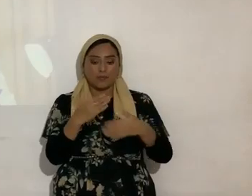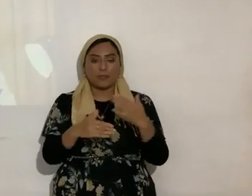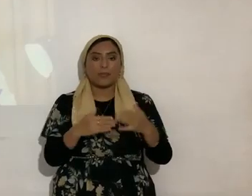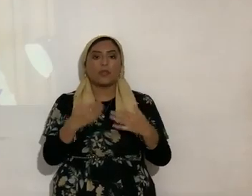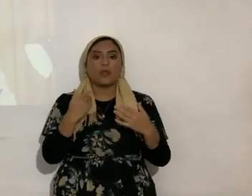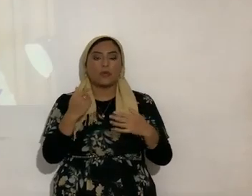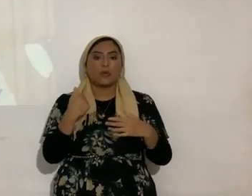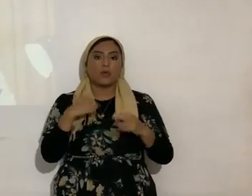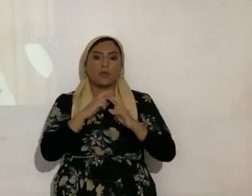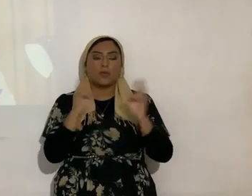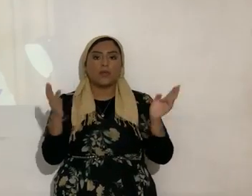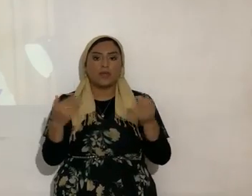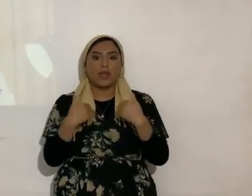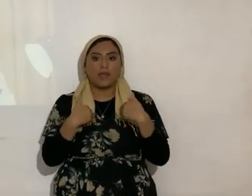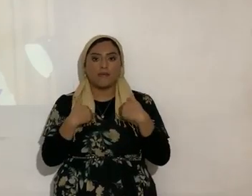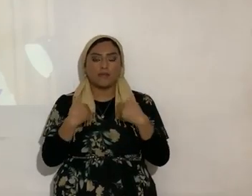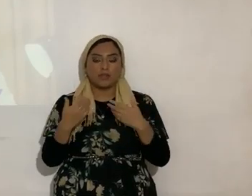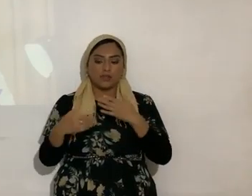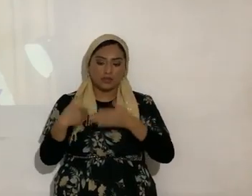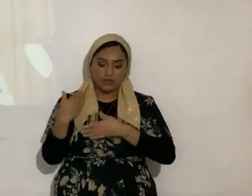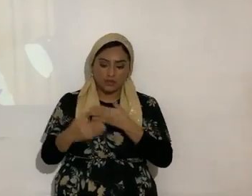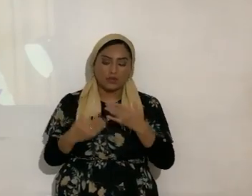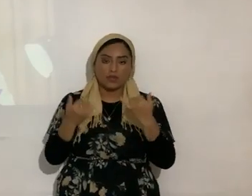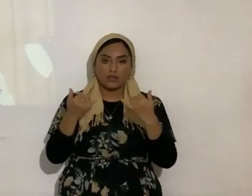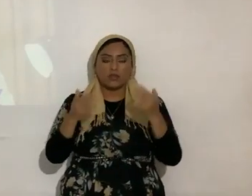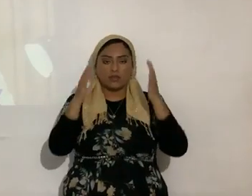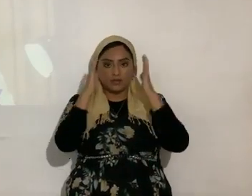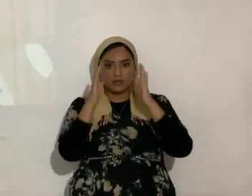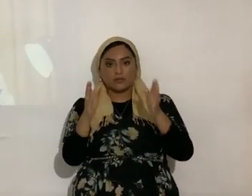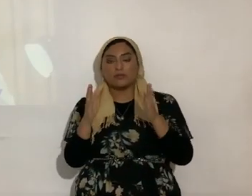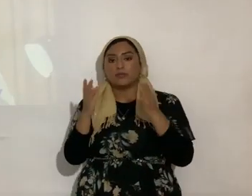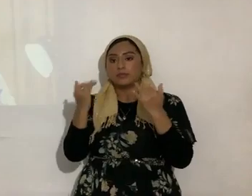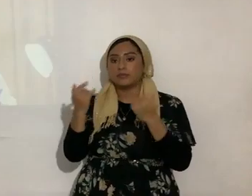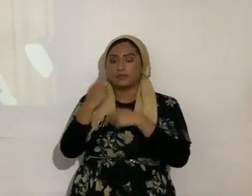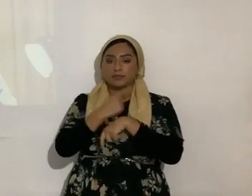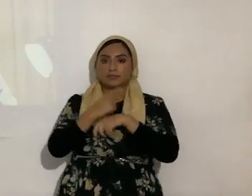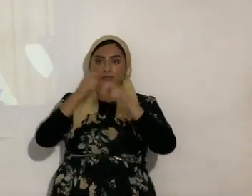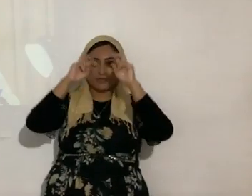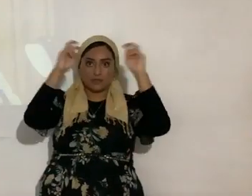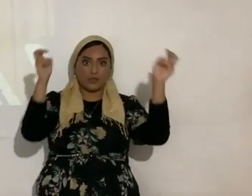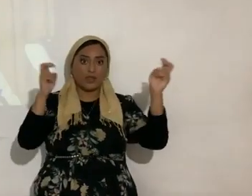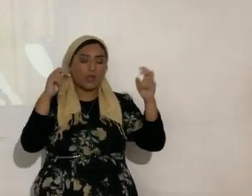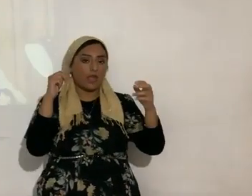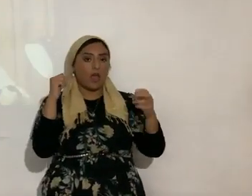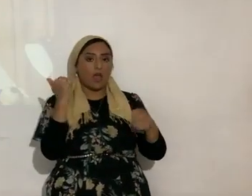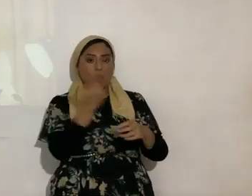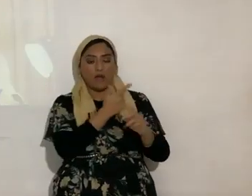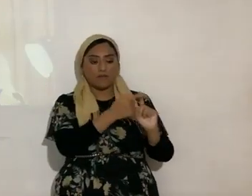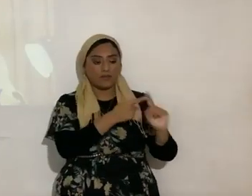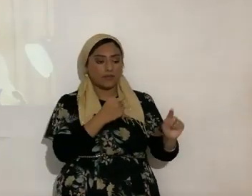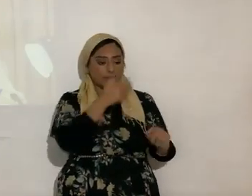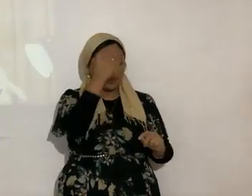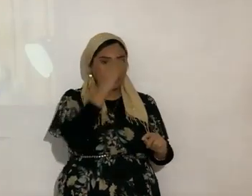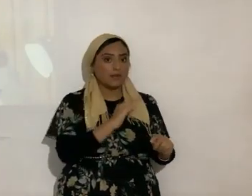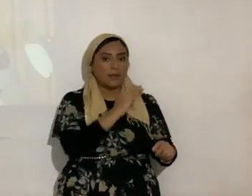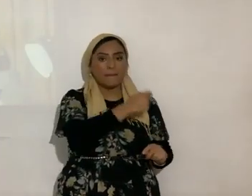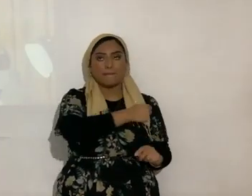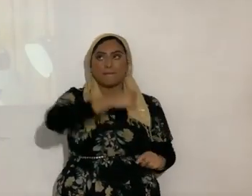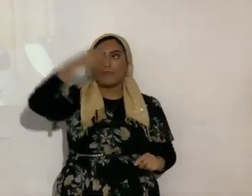trae uno ahora mucha atención porque el tema el título del tema es todo lo de Elohim vuelve a él sube a